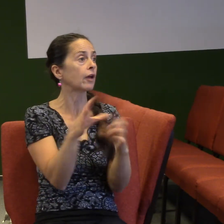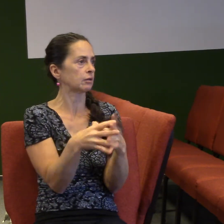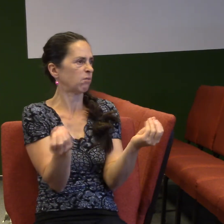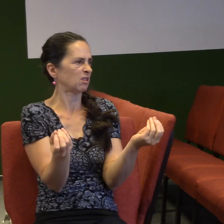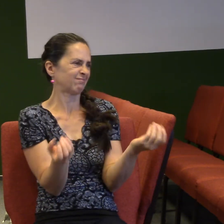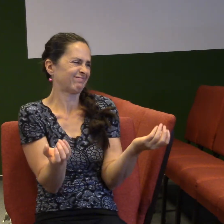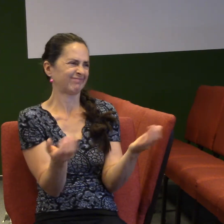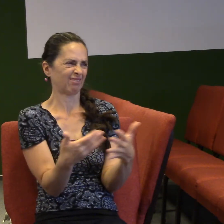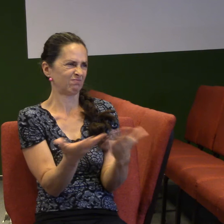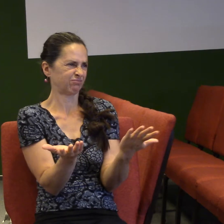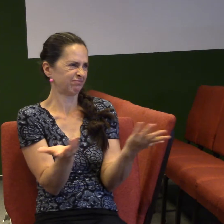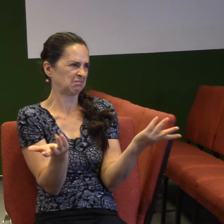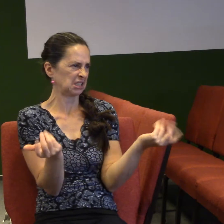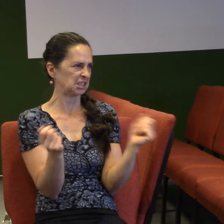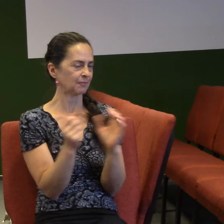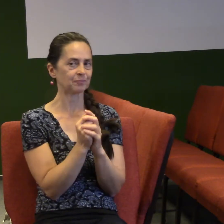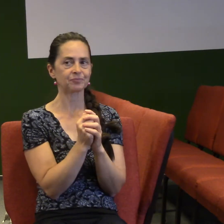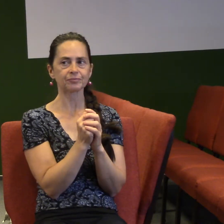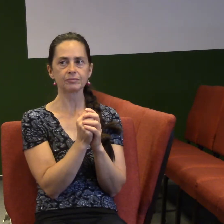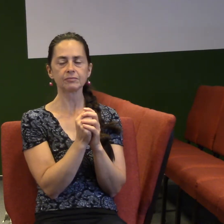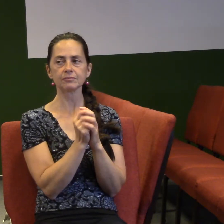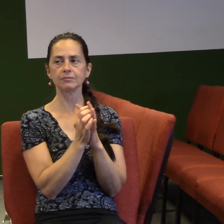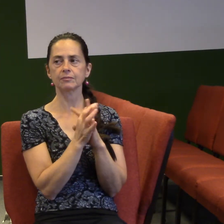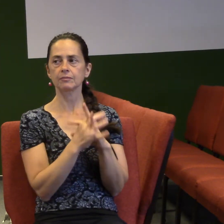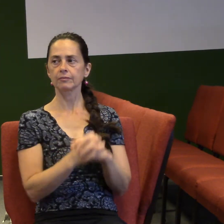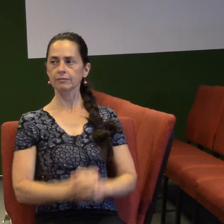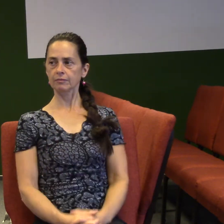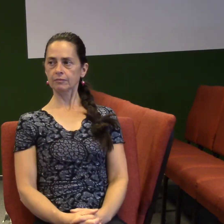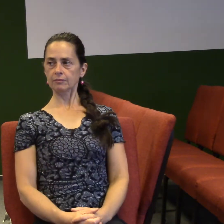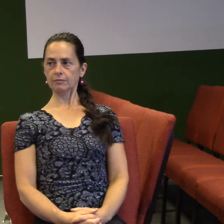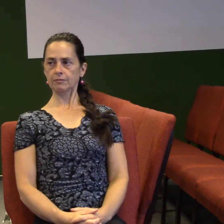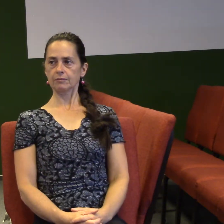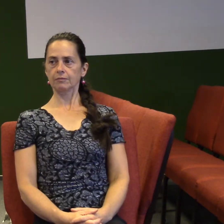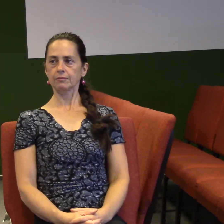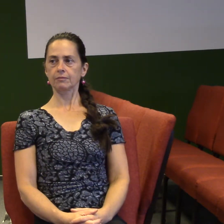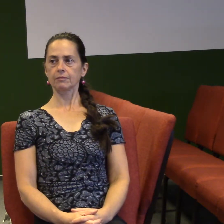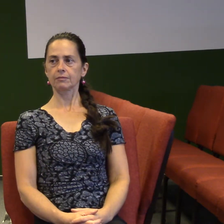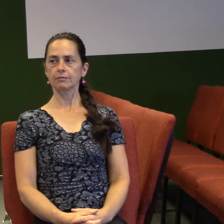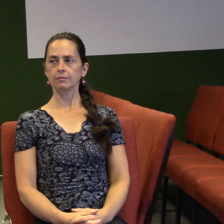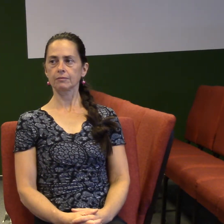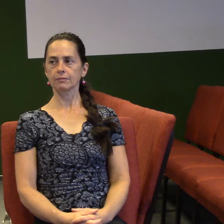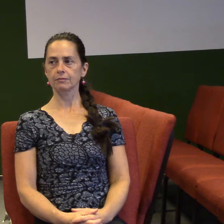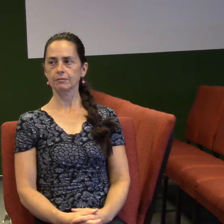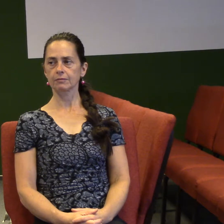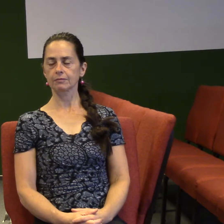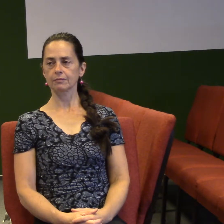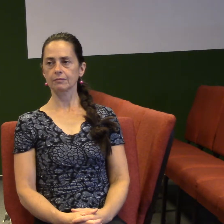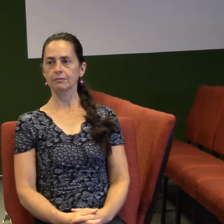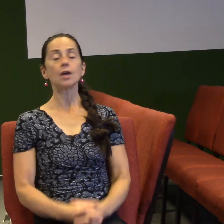Z těch veršů, nebo z toho verše, které jsem četl, tak to tak vypadá, že Ježíš vlastně